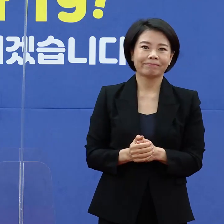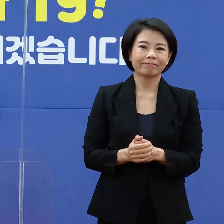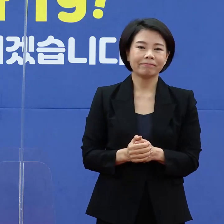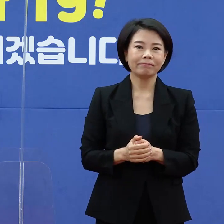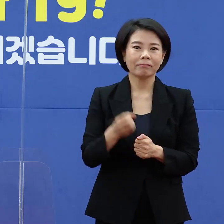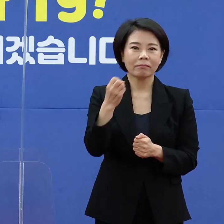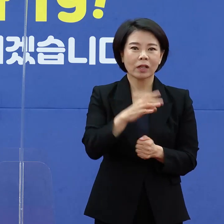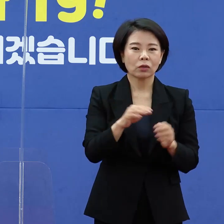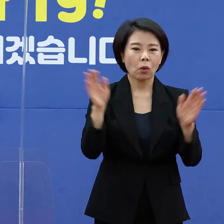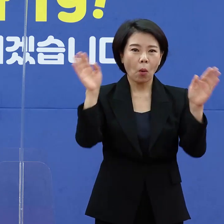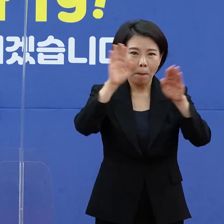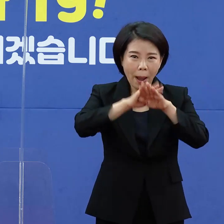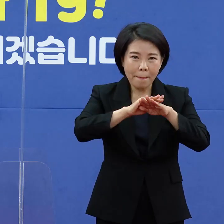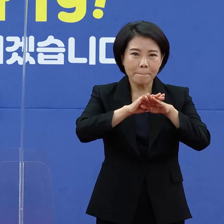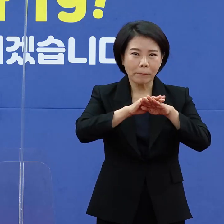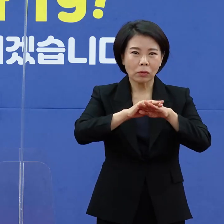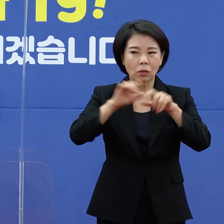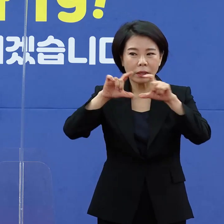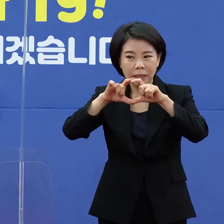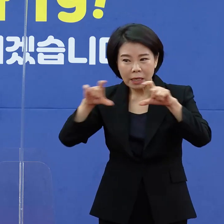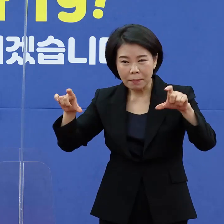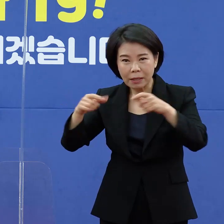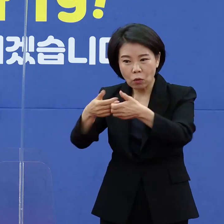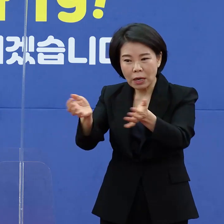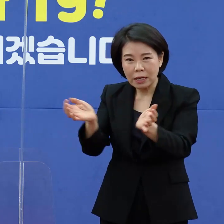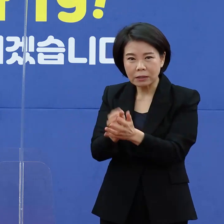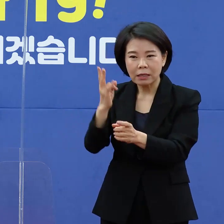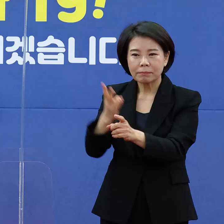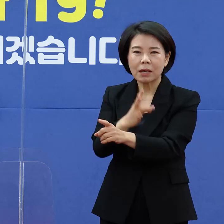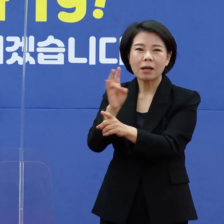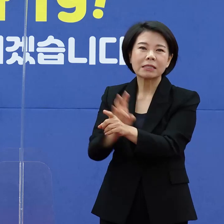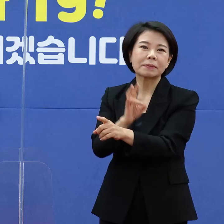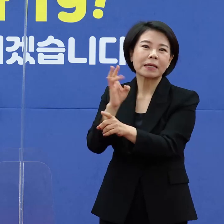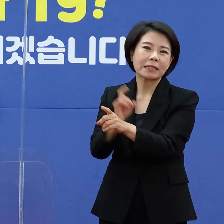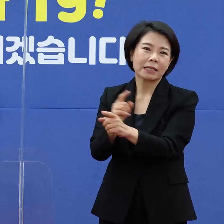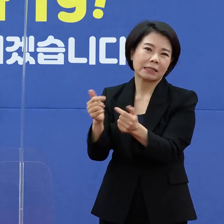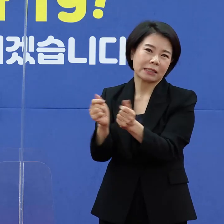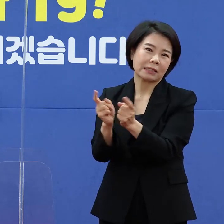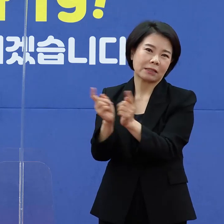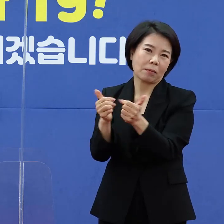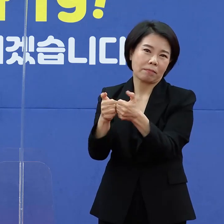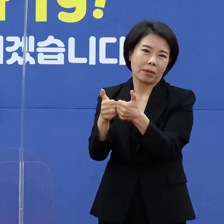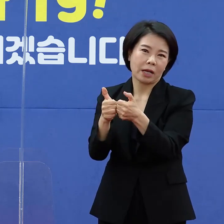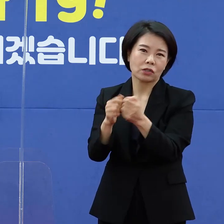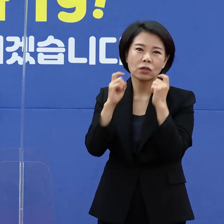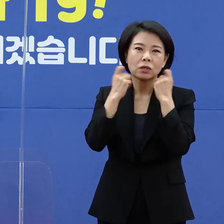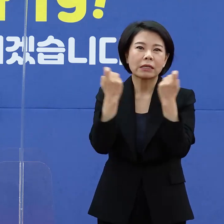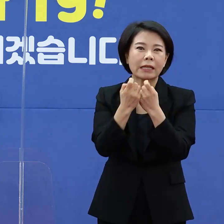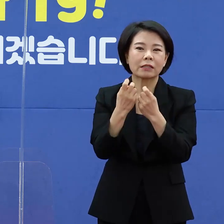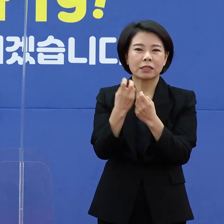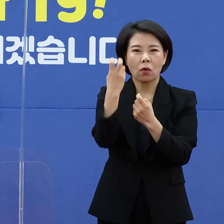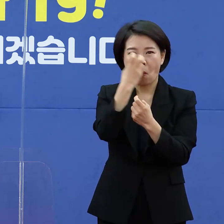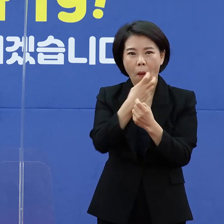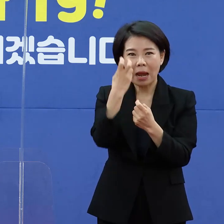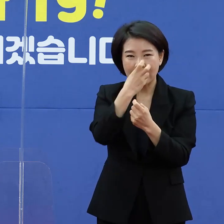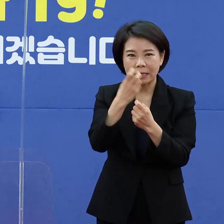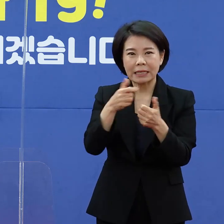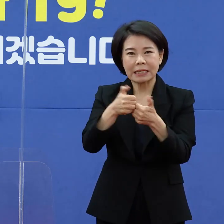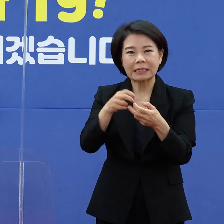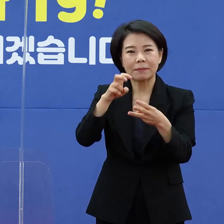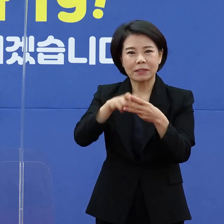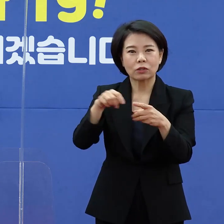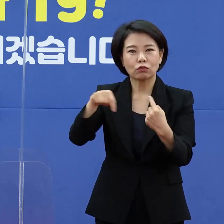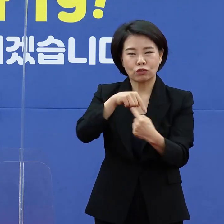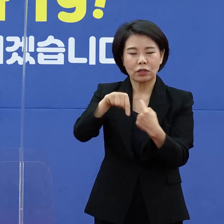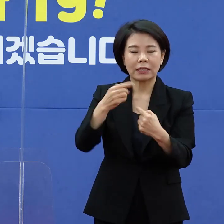또한 야간 등 일반관리군의 24시간 의료 상담에 대응할 수 있도록 재택관리지원 상담센터도